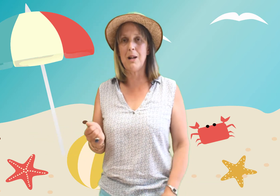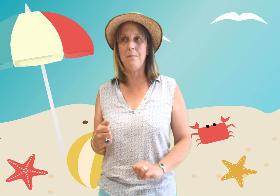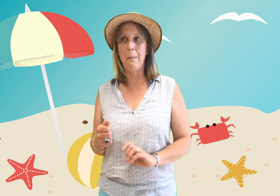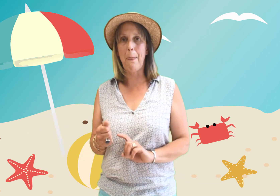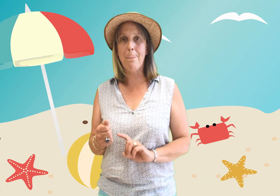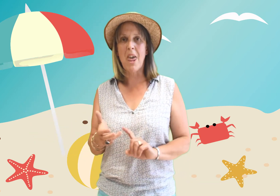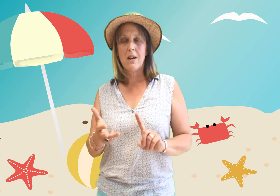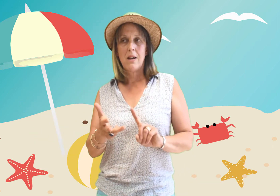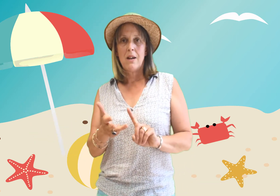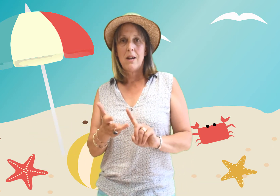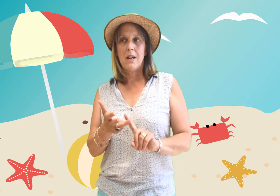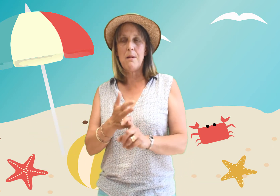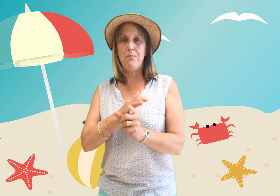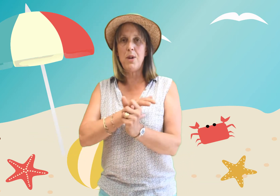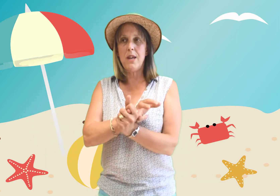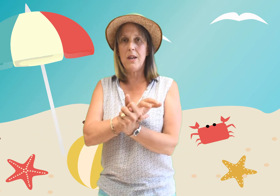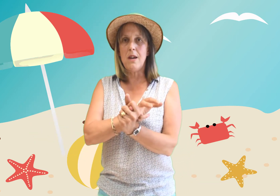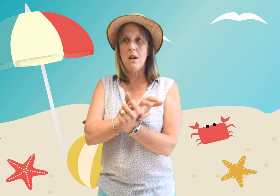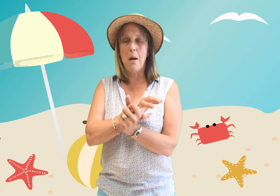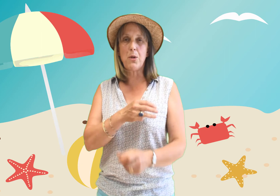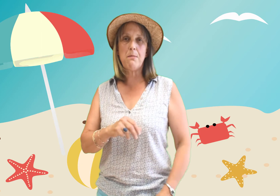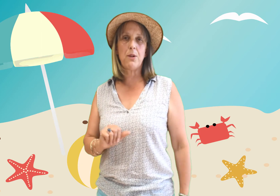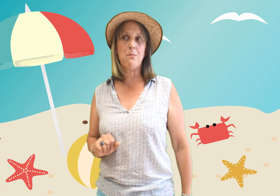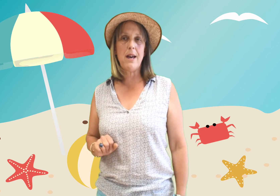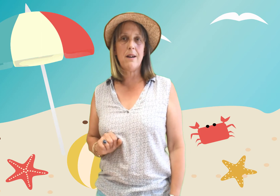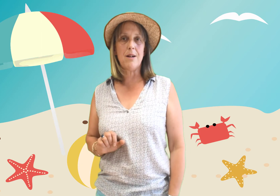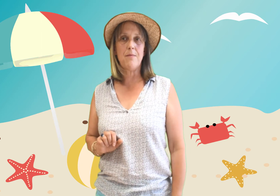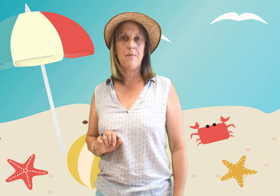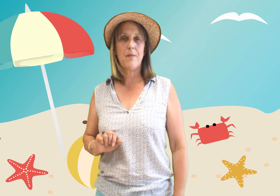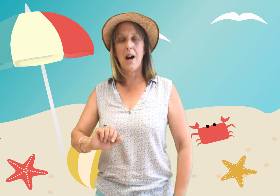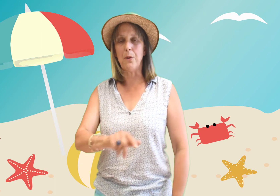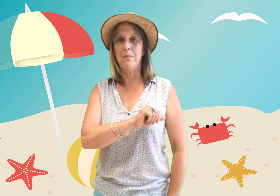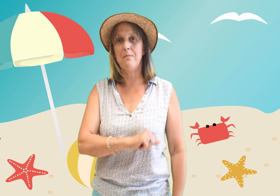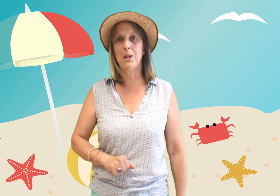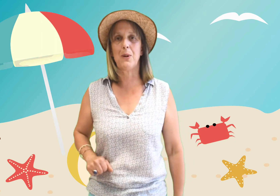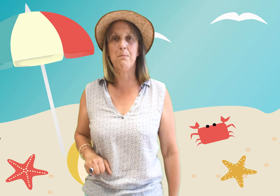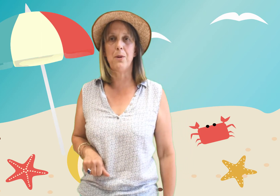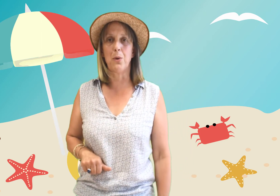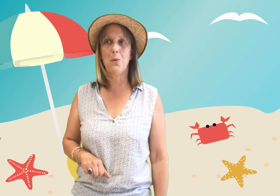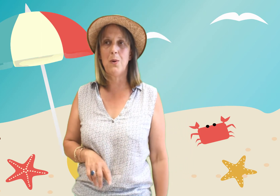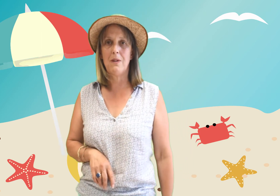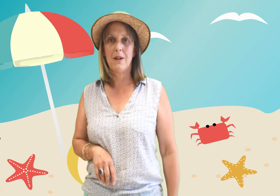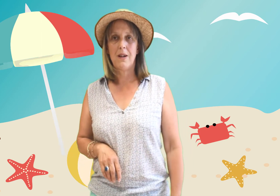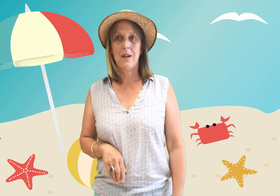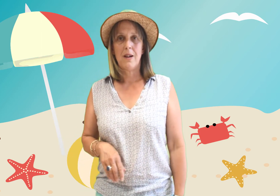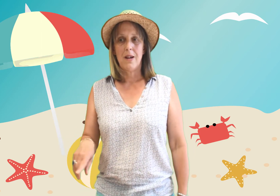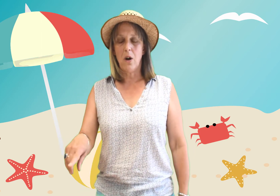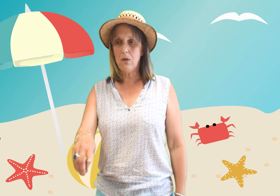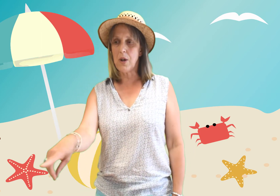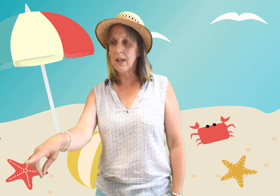et puis un petit bain de mer alors mettre les pieds dans l'eau oh regardez